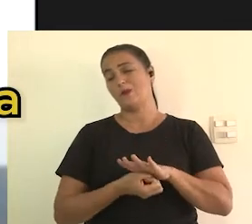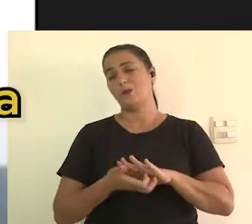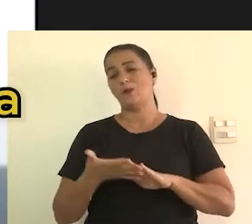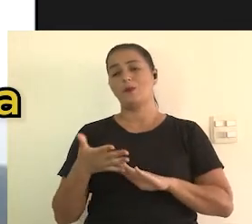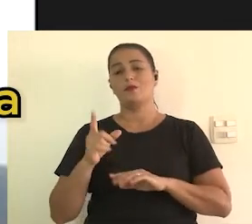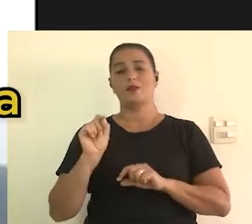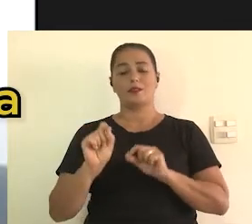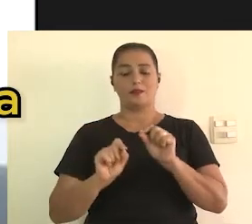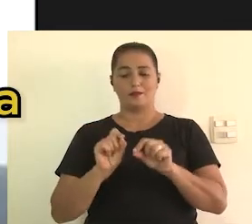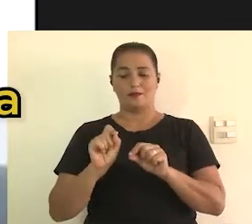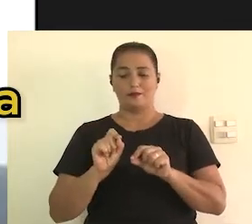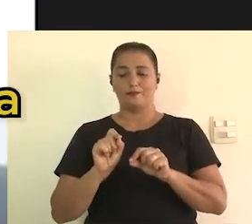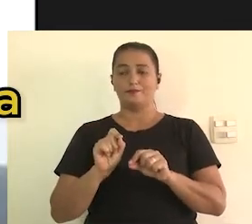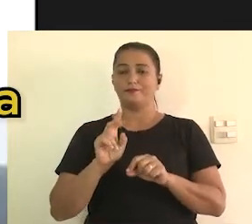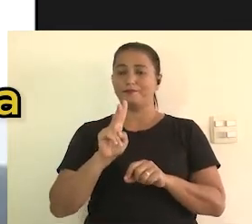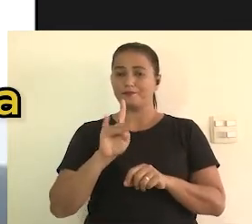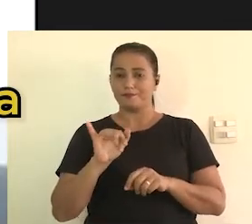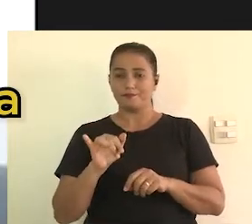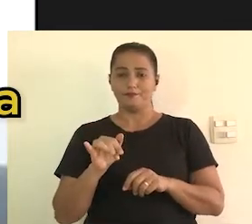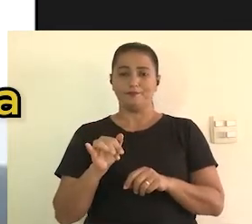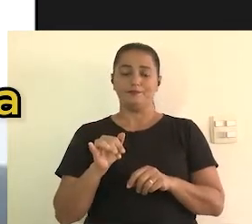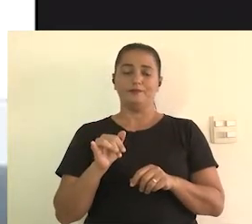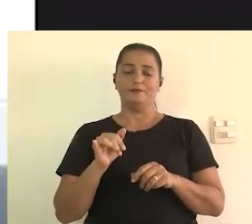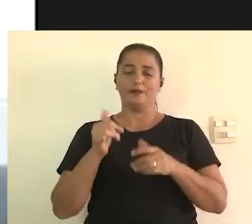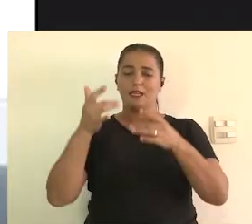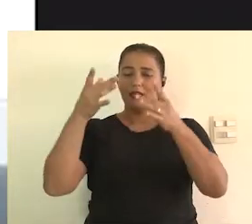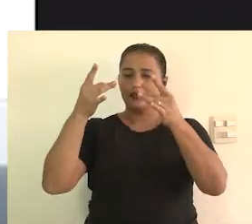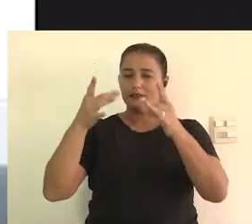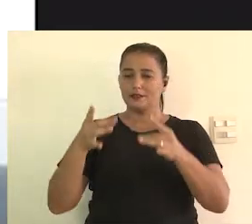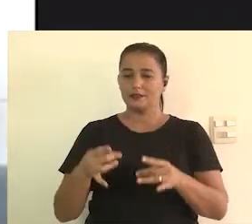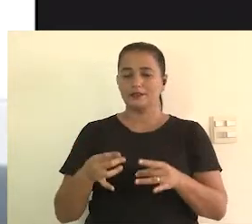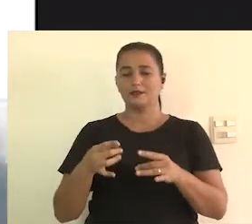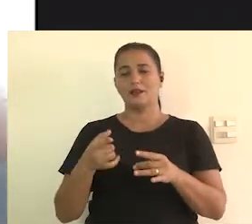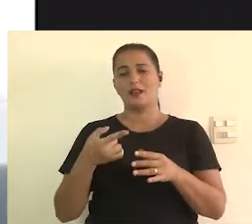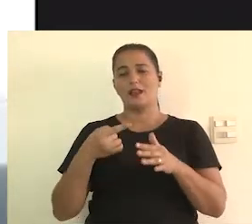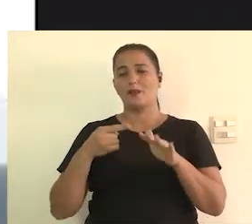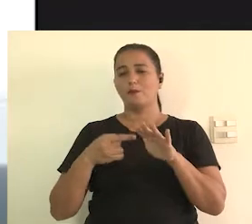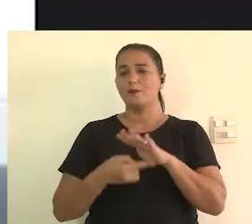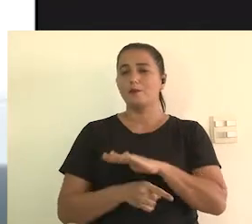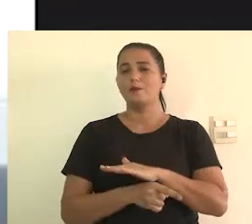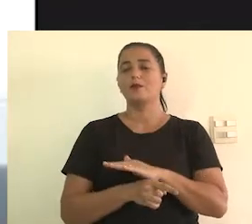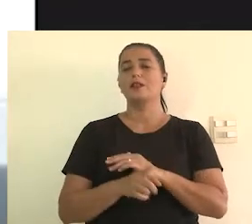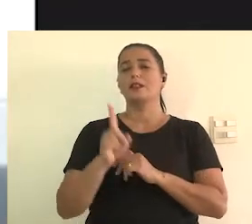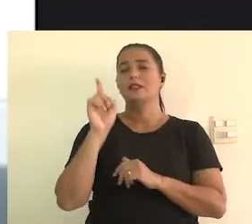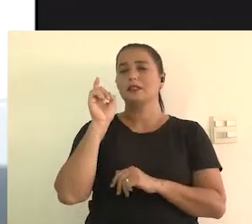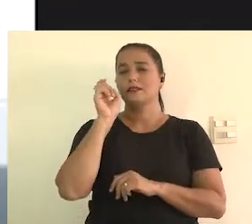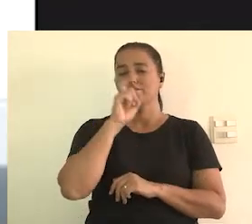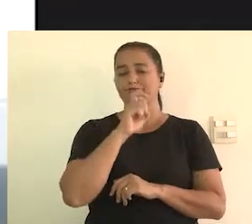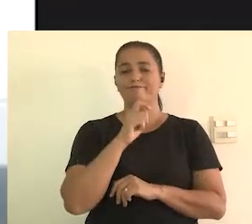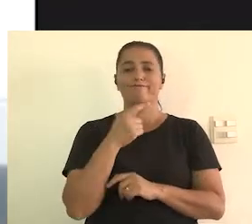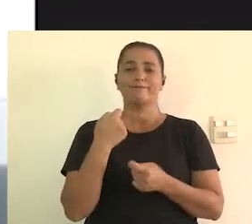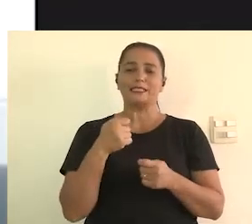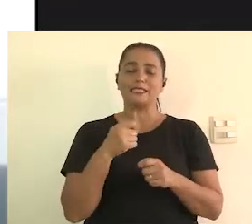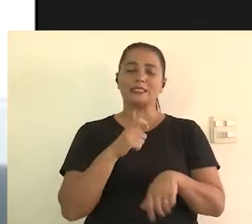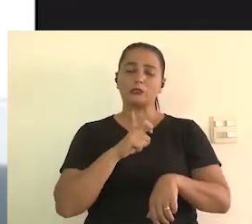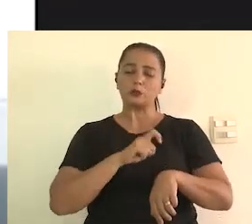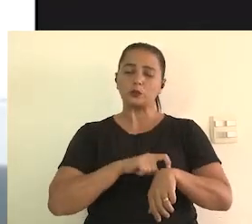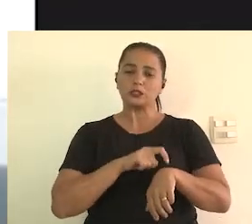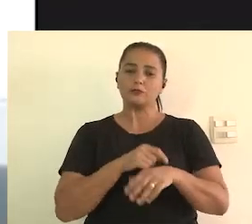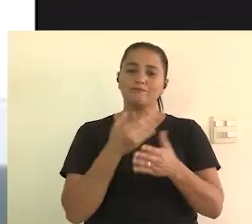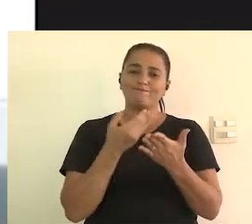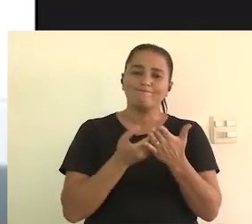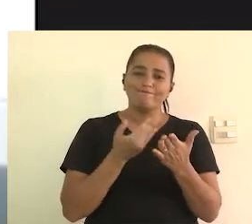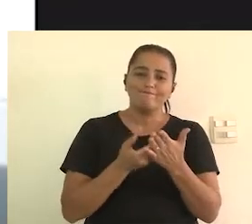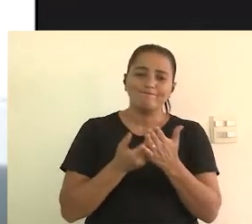muito em cima da hora para executar um trabalho e, muitas vezes, a obra que nós vamos acessibilizar é uma obra